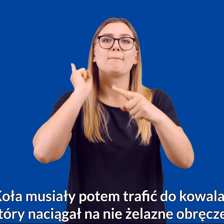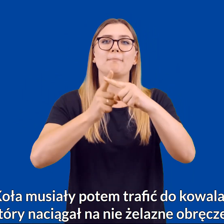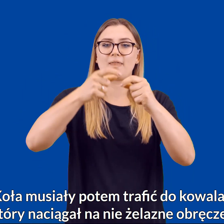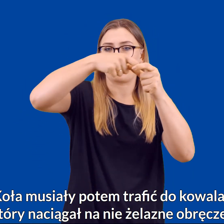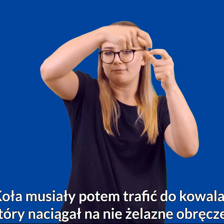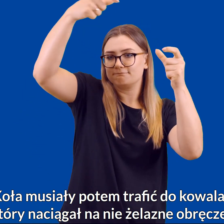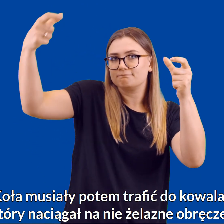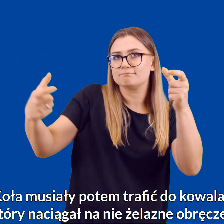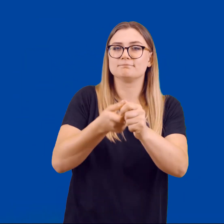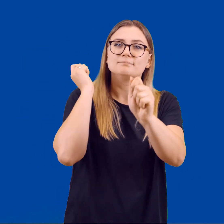żelazne obręcze.